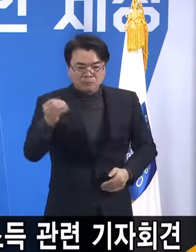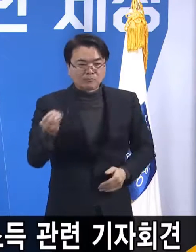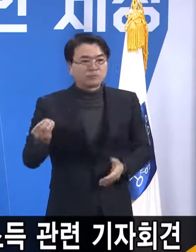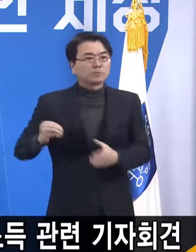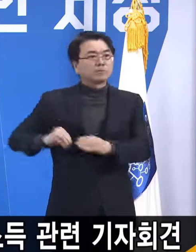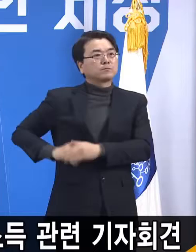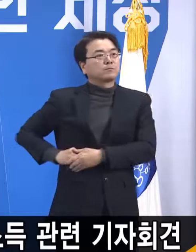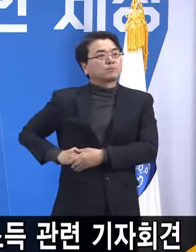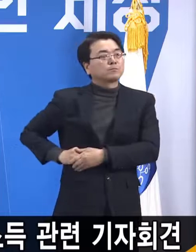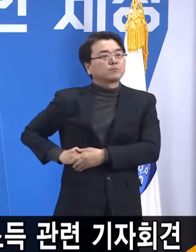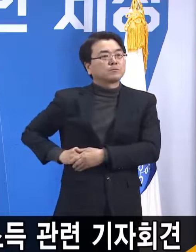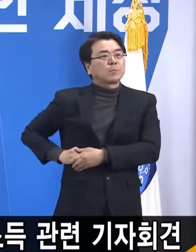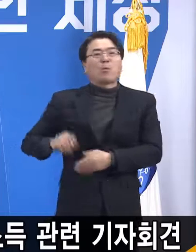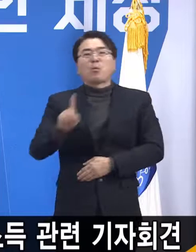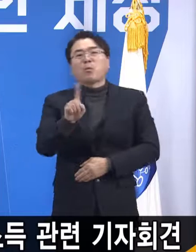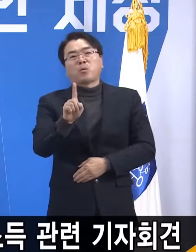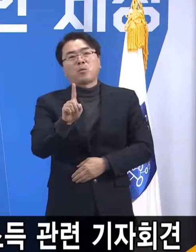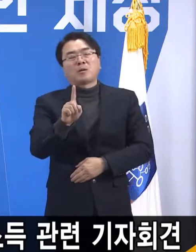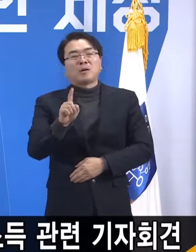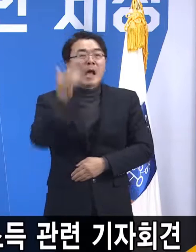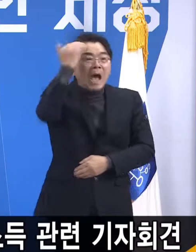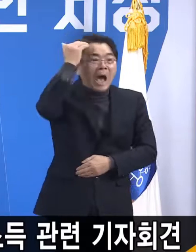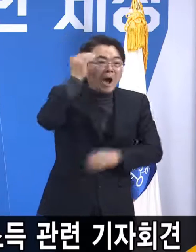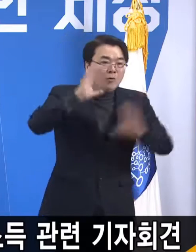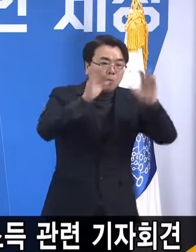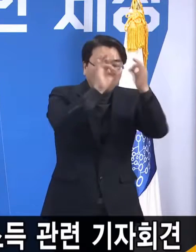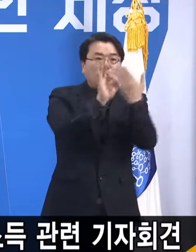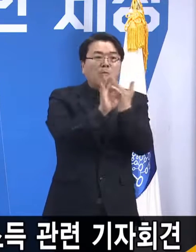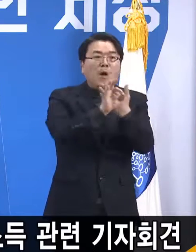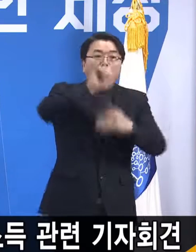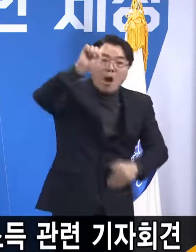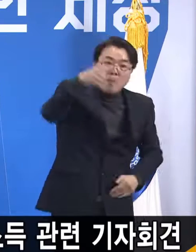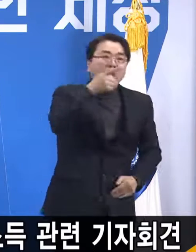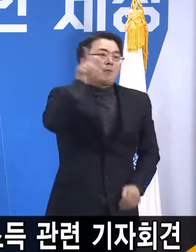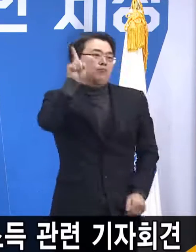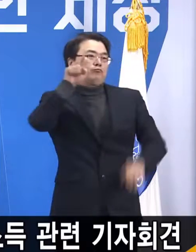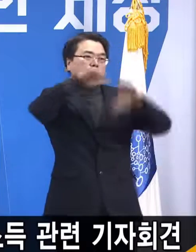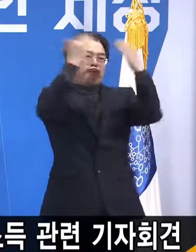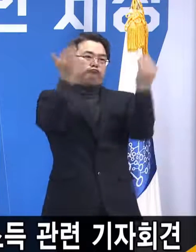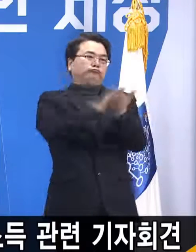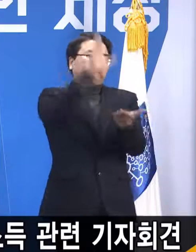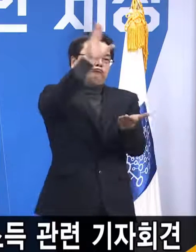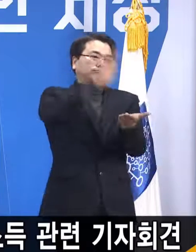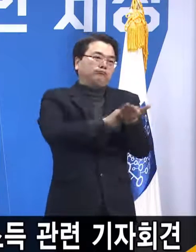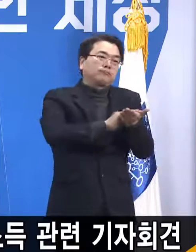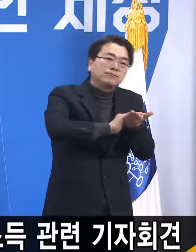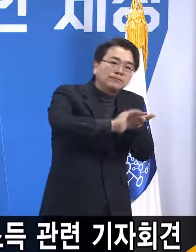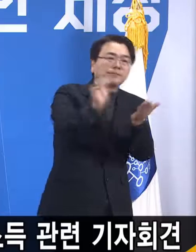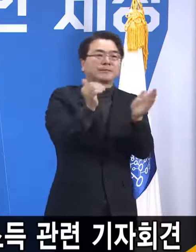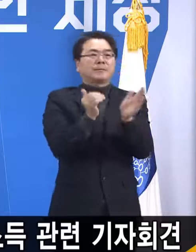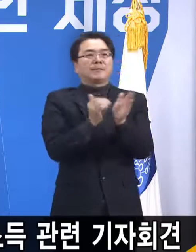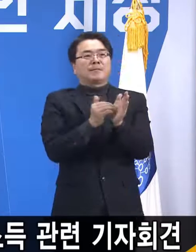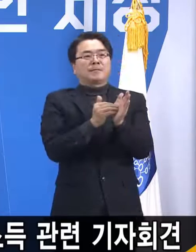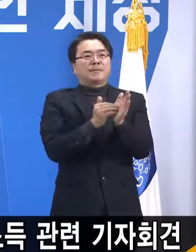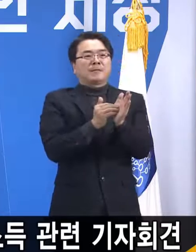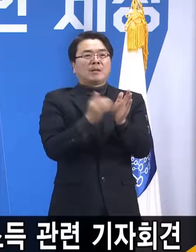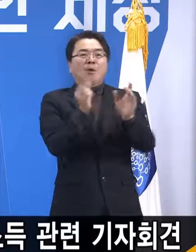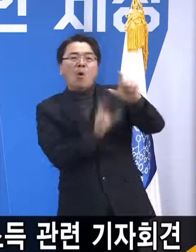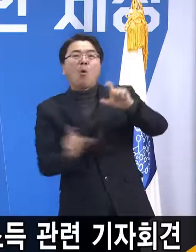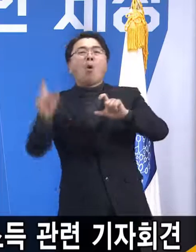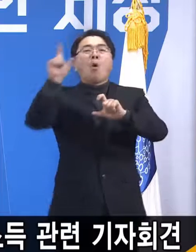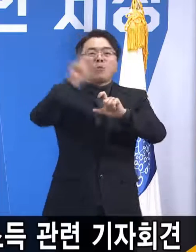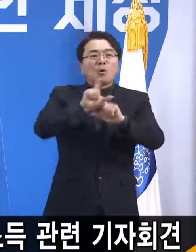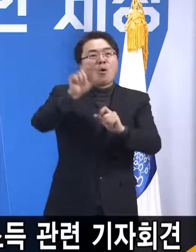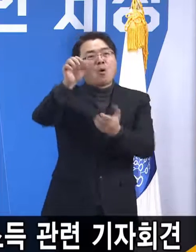우리는 어땠냐 우리는 100% 다 썼지 않습니까? 그리고 추가 소비를 30% 했다는 게